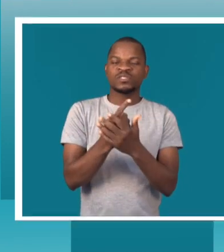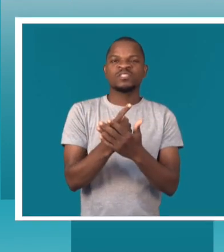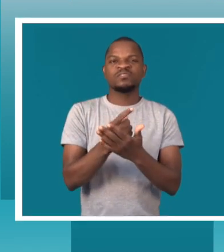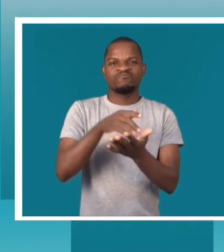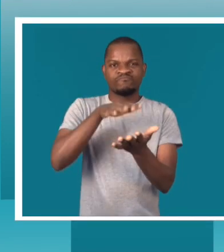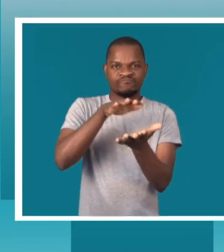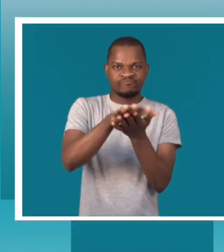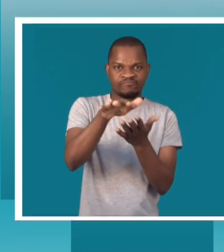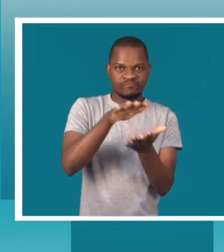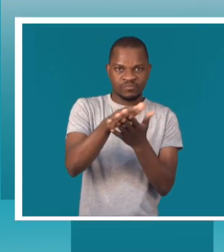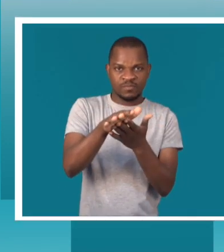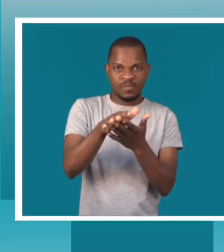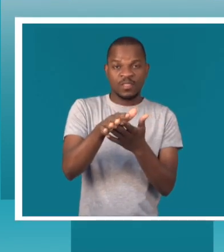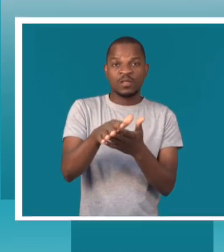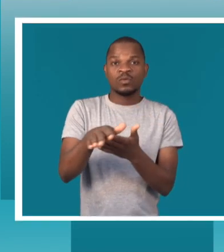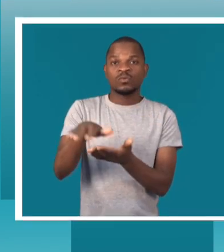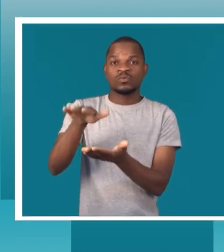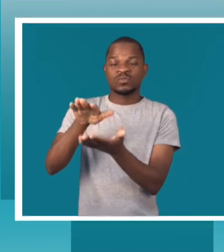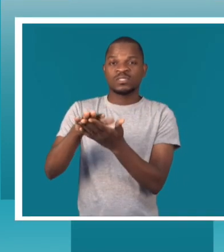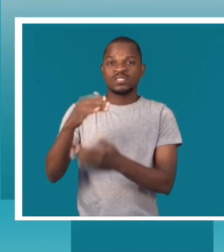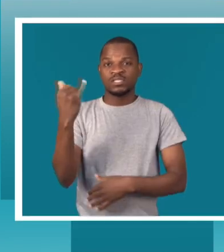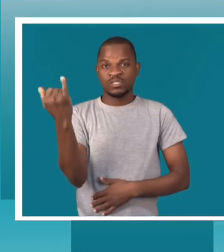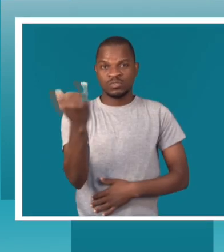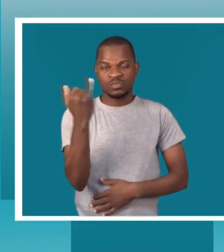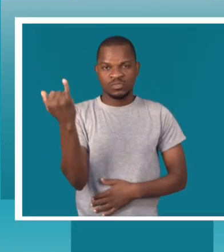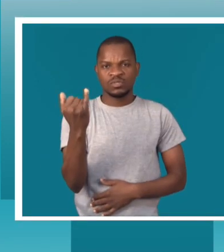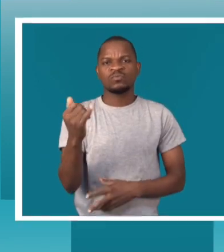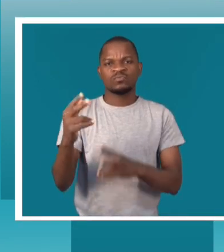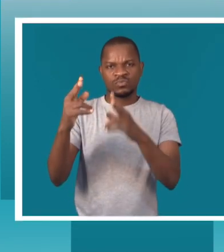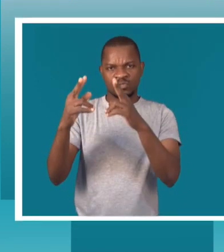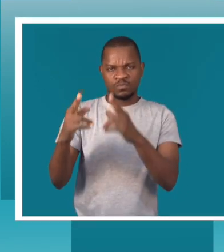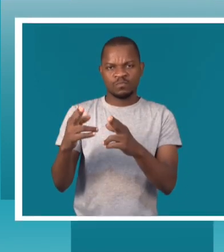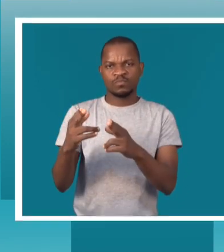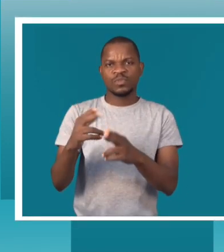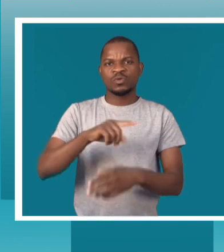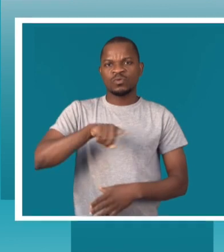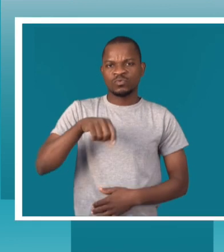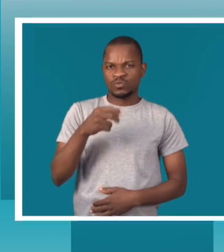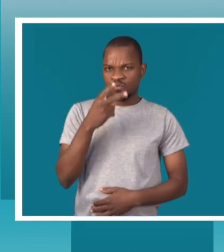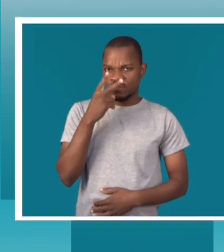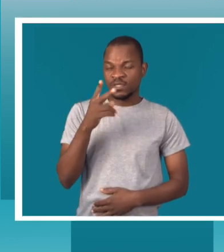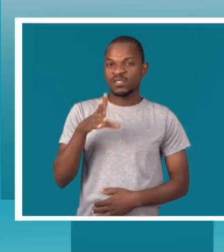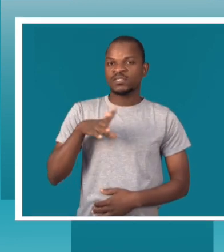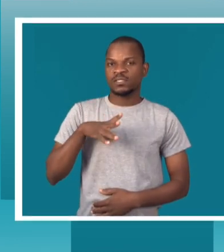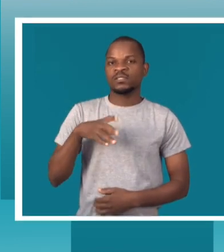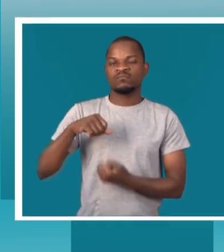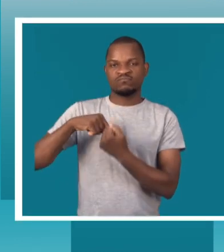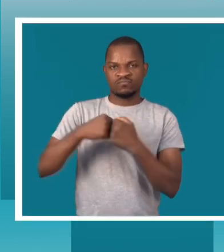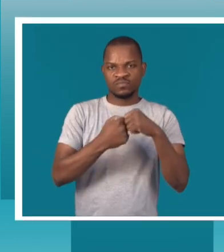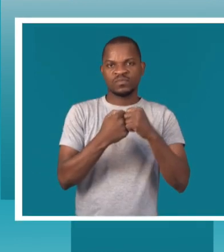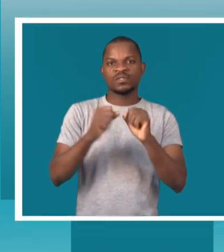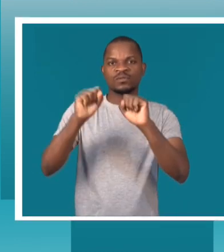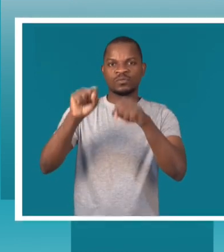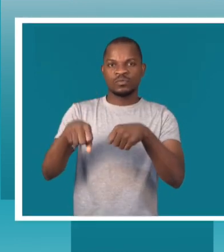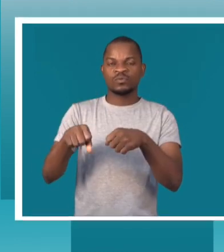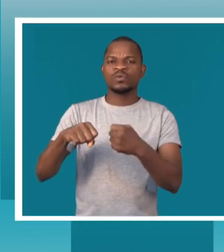importante dizer que, ao nível institucional também, podemos ver desafios, sejam